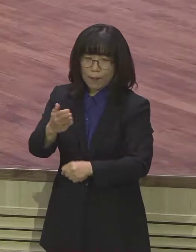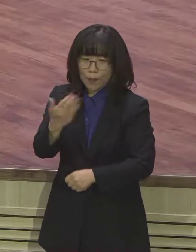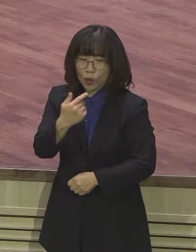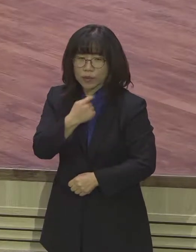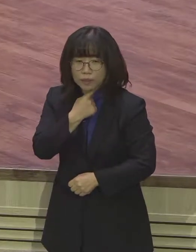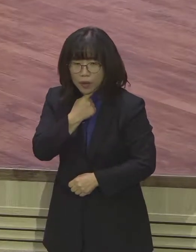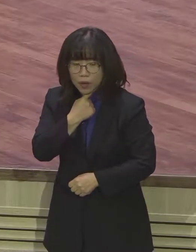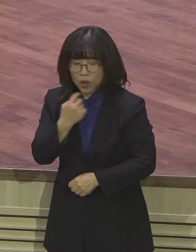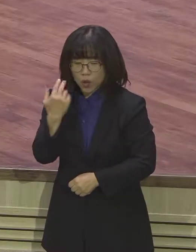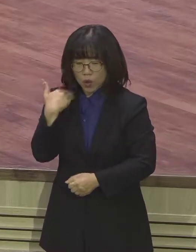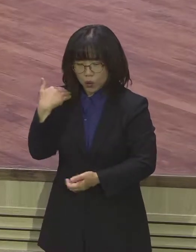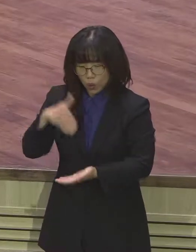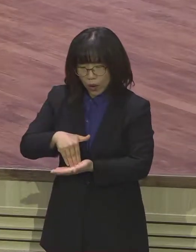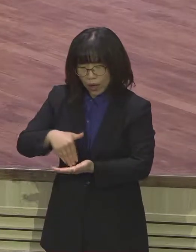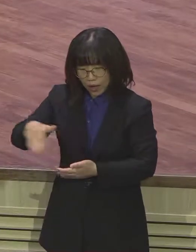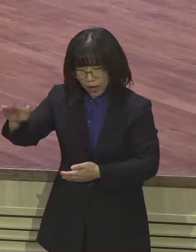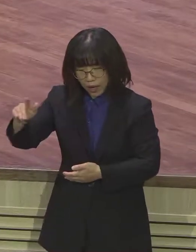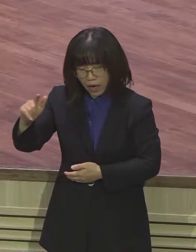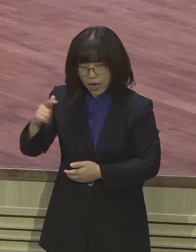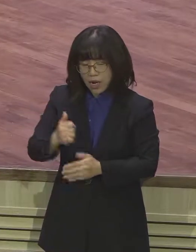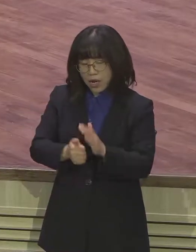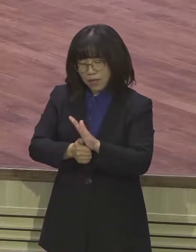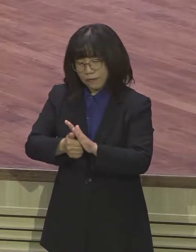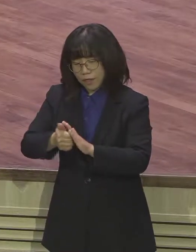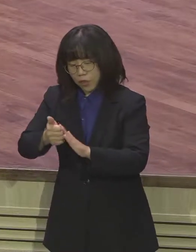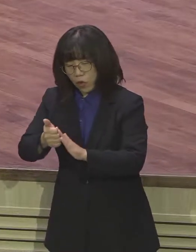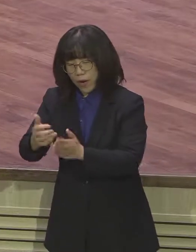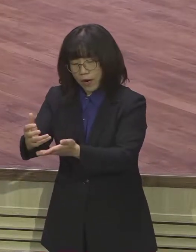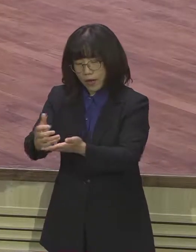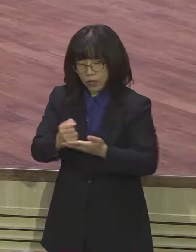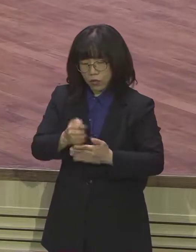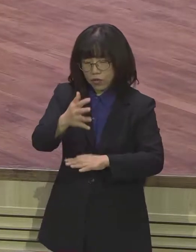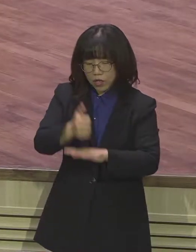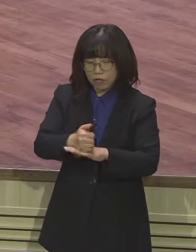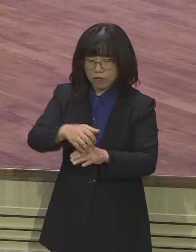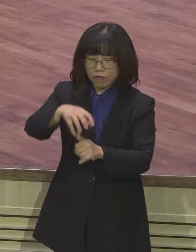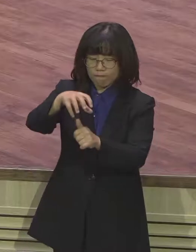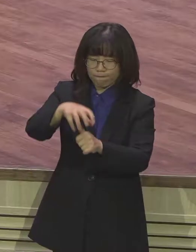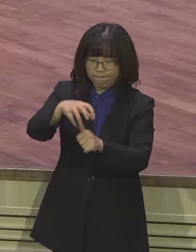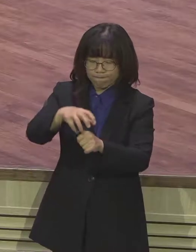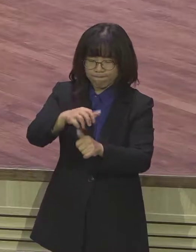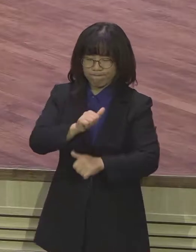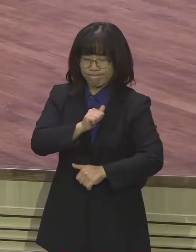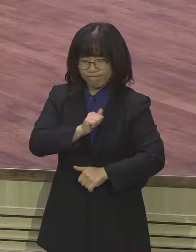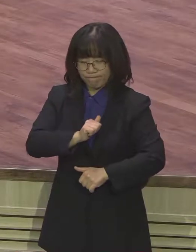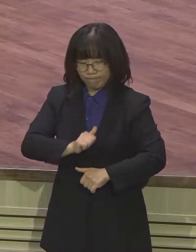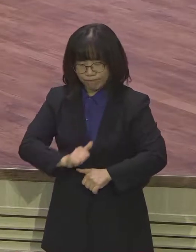언젠가 나는 집으로 돌아갈 거야 이러면서 코카콜라의 맛을 떠올리면서 그 포로의 힘든 1년을 견뎌냈다는 것입니다